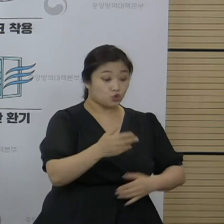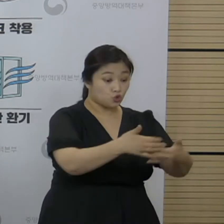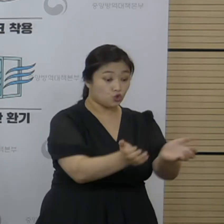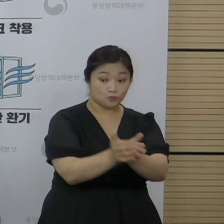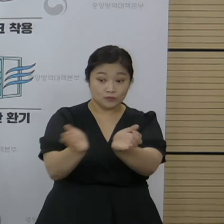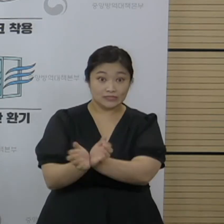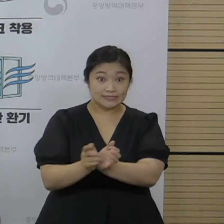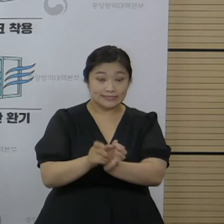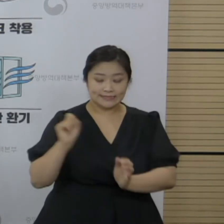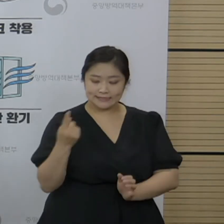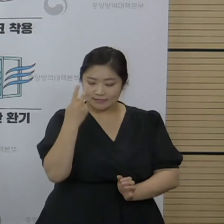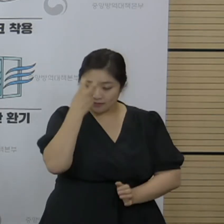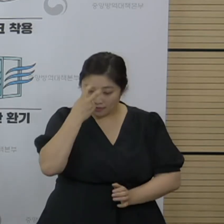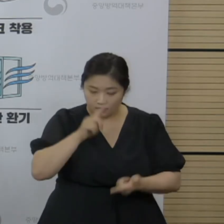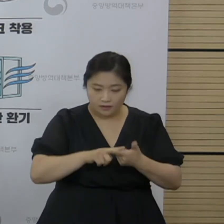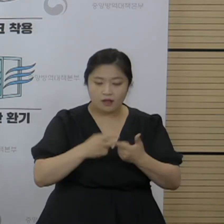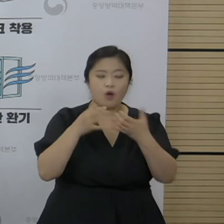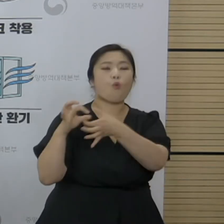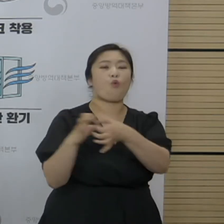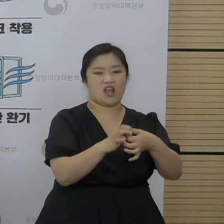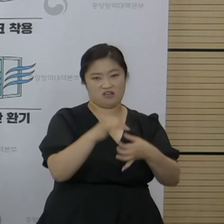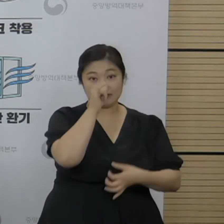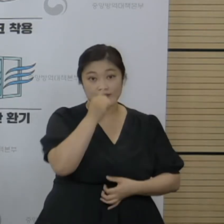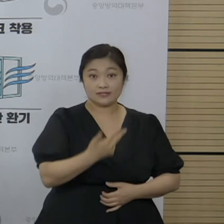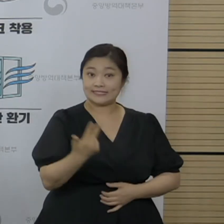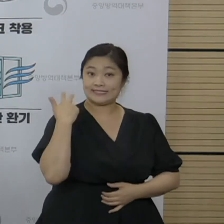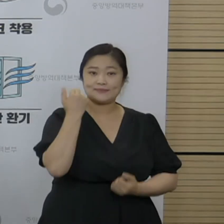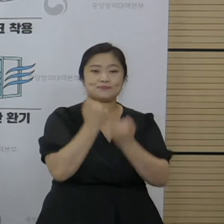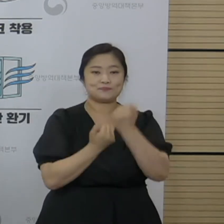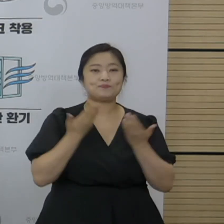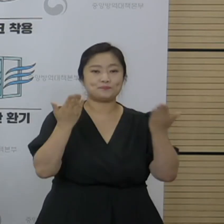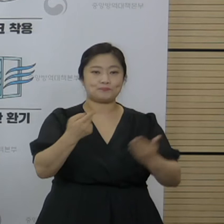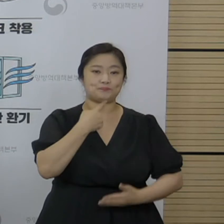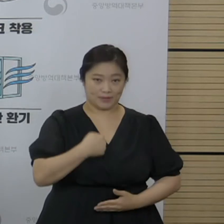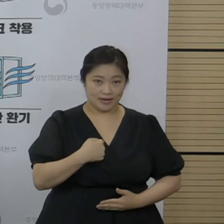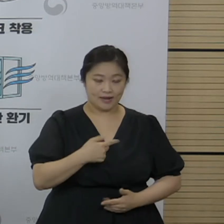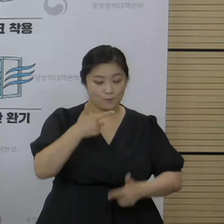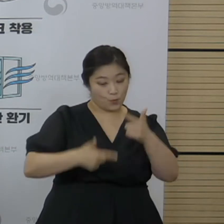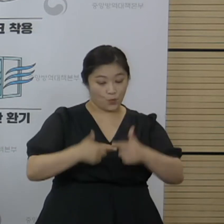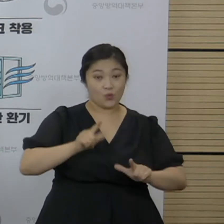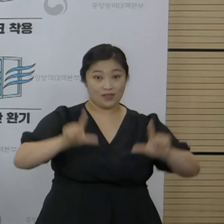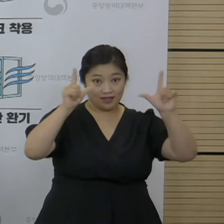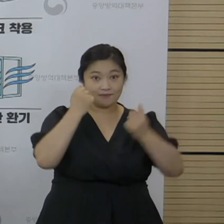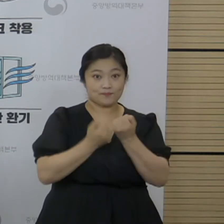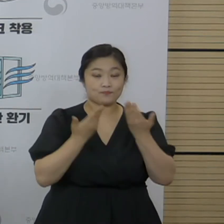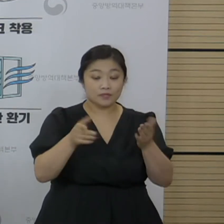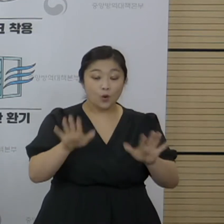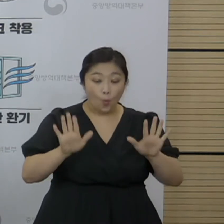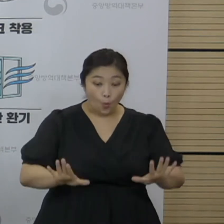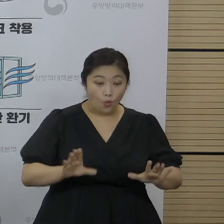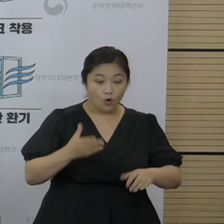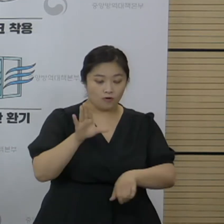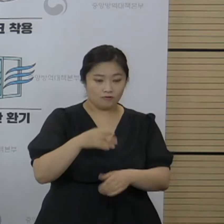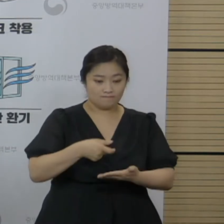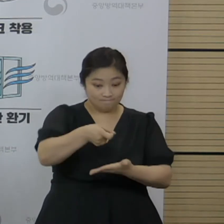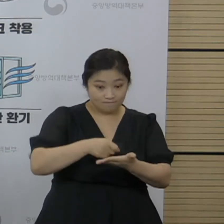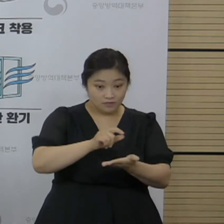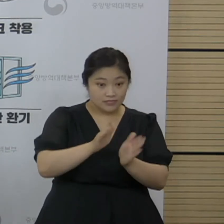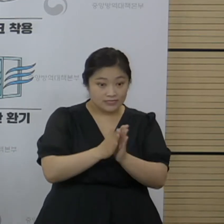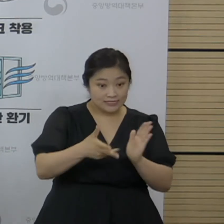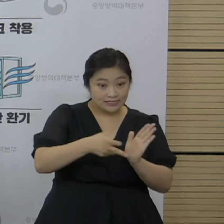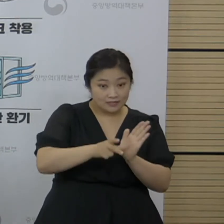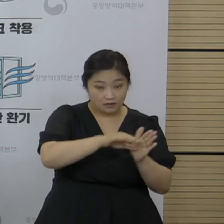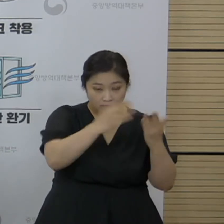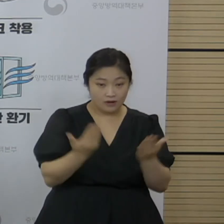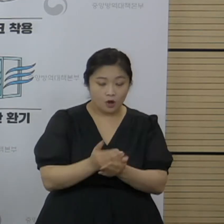사례는 역학적으로 관련된 사례입니다. 지난주에 한번 설명드린 바 있고, 목요일날 금일 보도자료 5페이지에도 추정